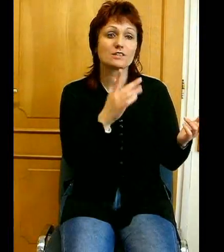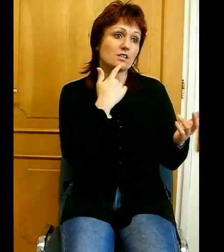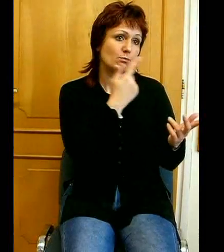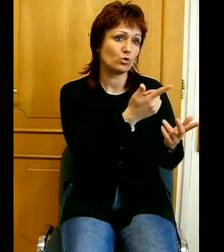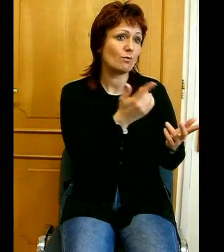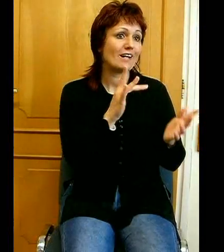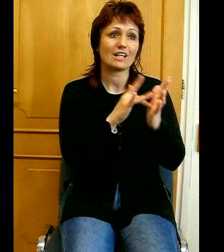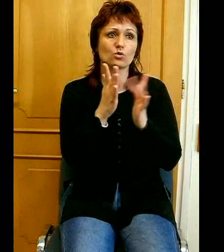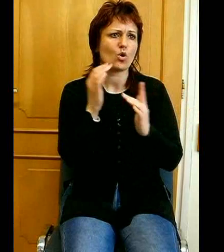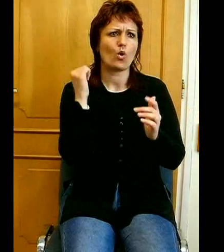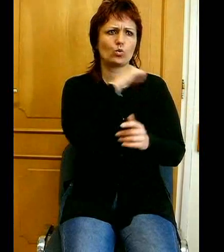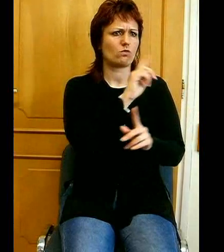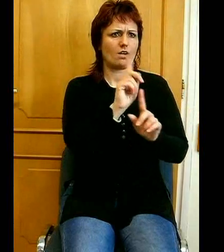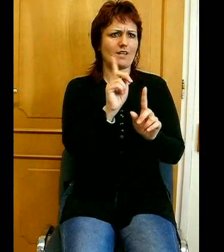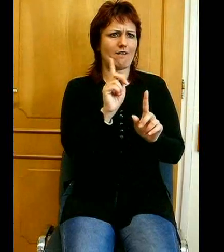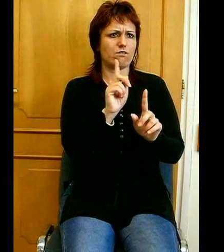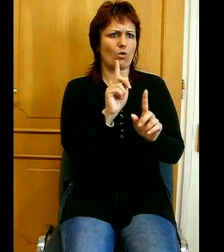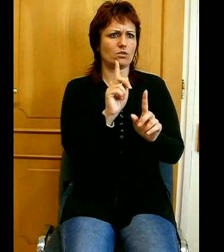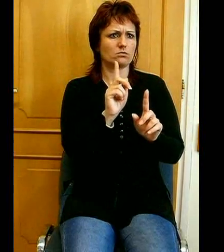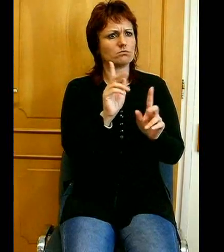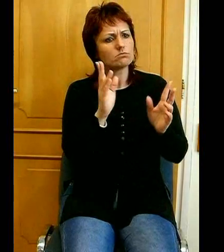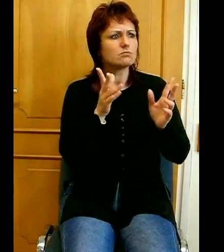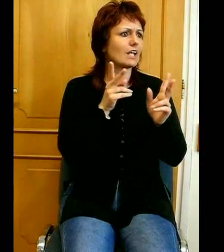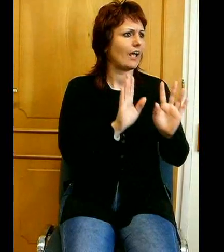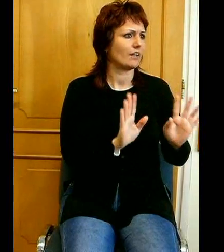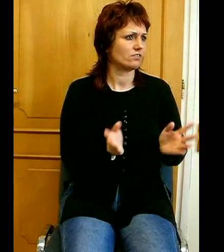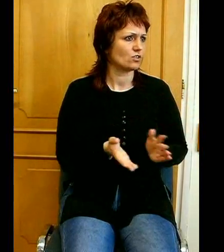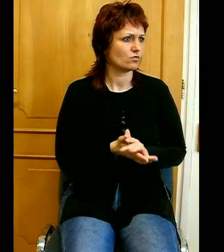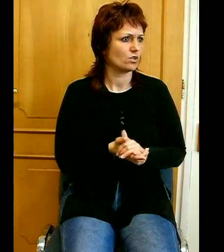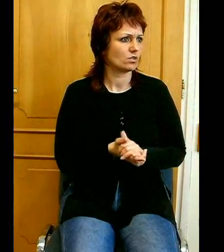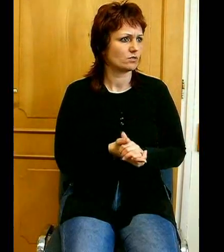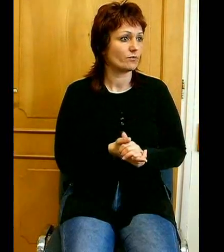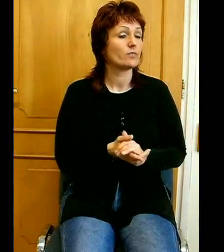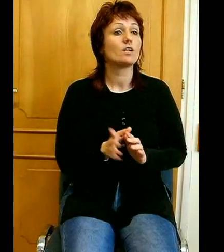Tehát ezt mondja neki. Utána azonban meggyógyítja a lányát.